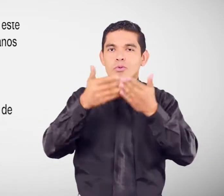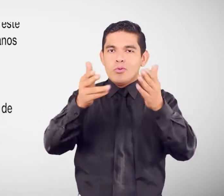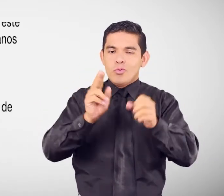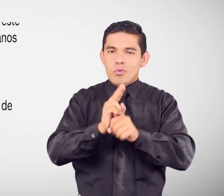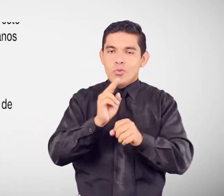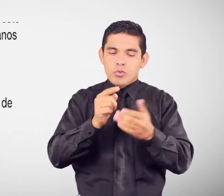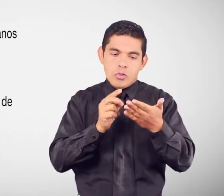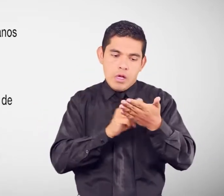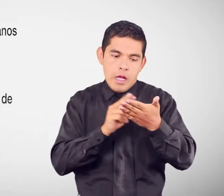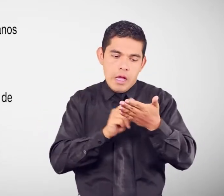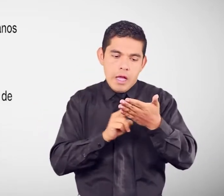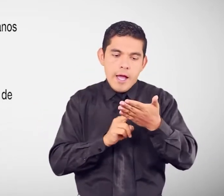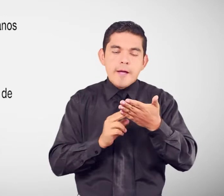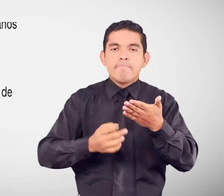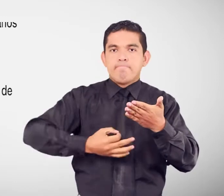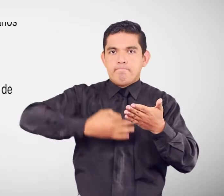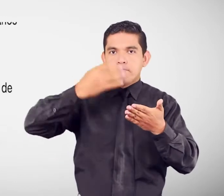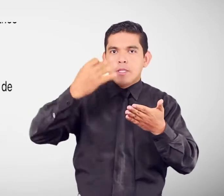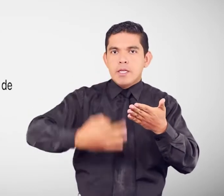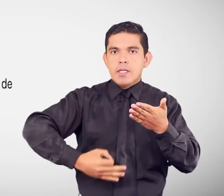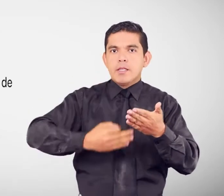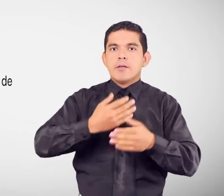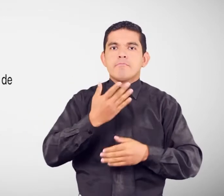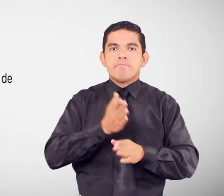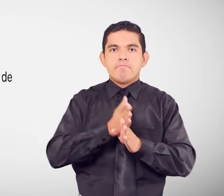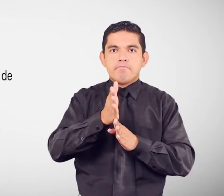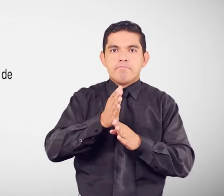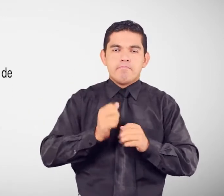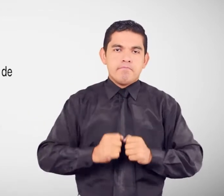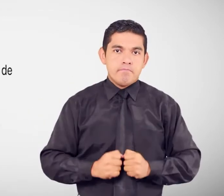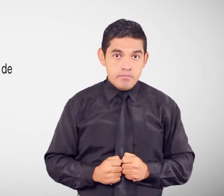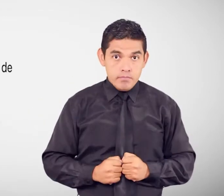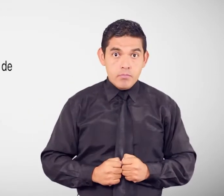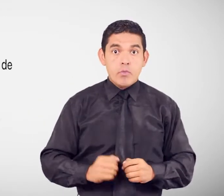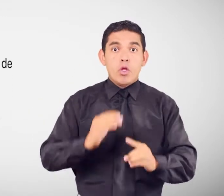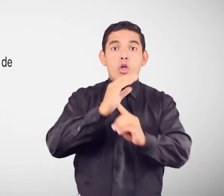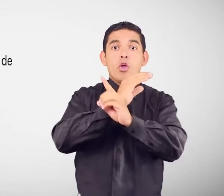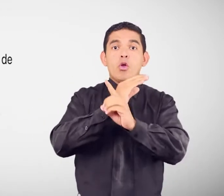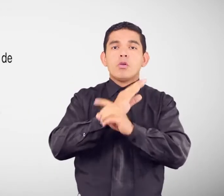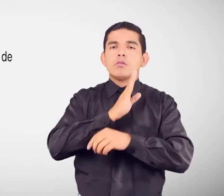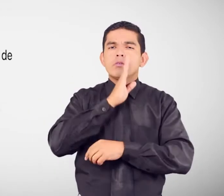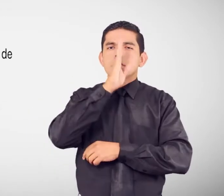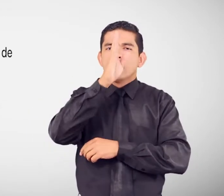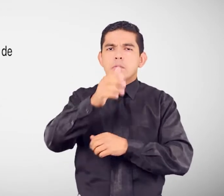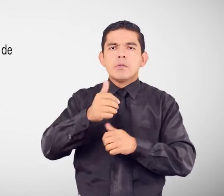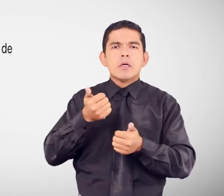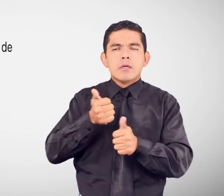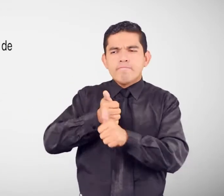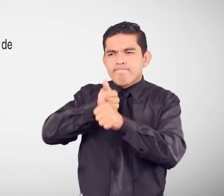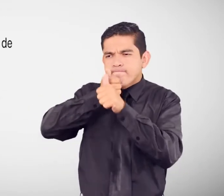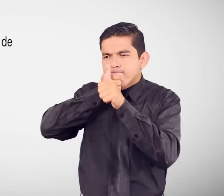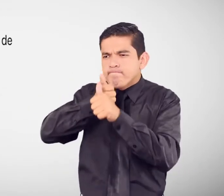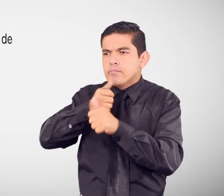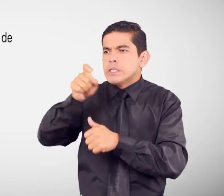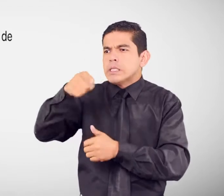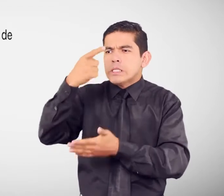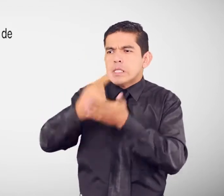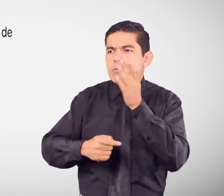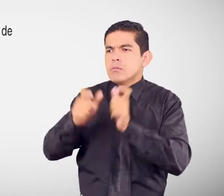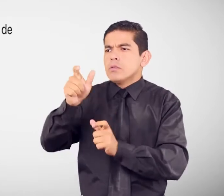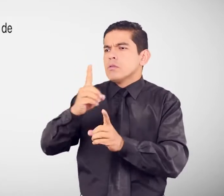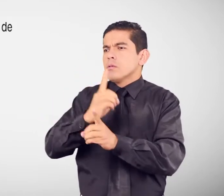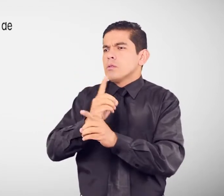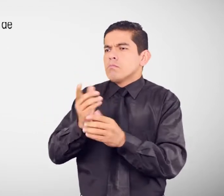del mismo de manera ética y honesta. El CONADIS siempre estará pendiente de las necesidades de las personas con